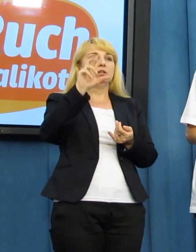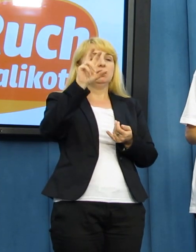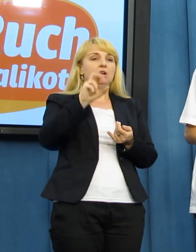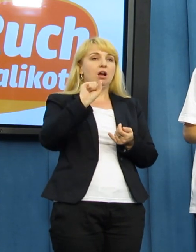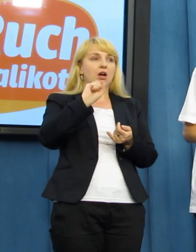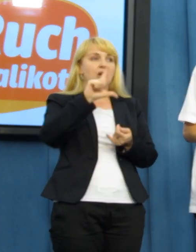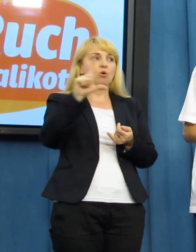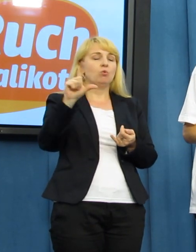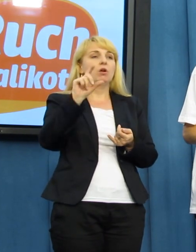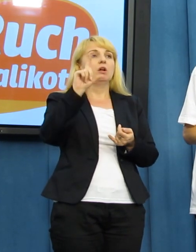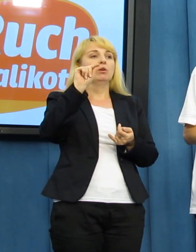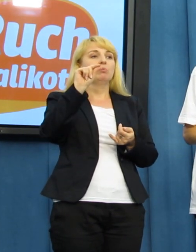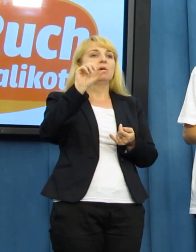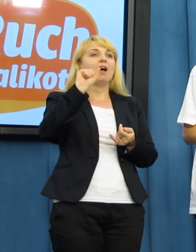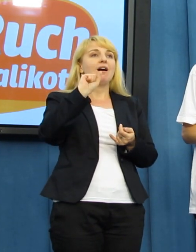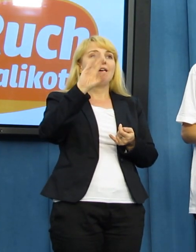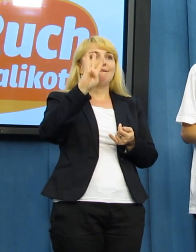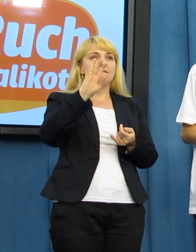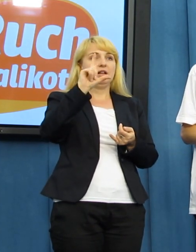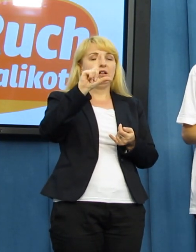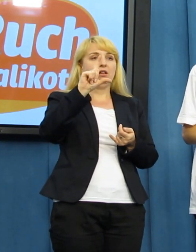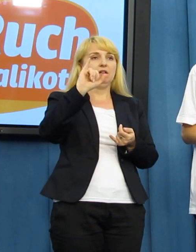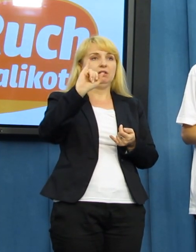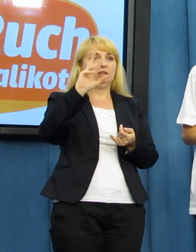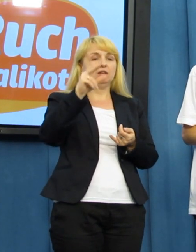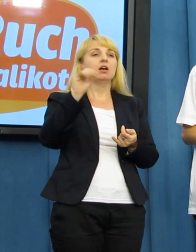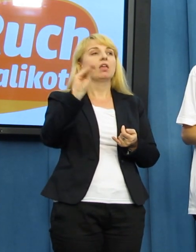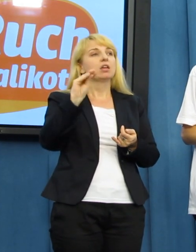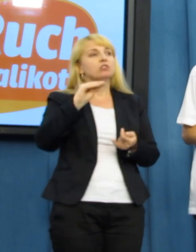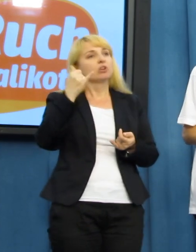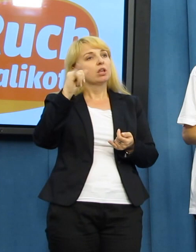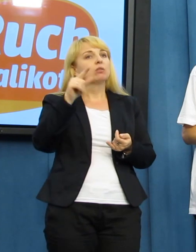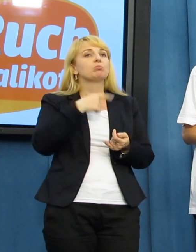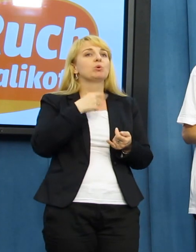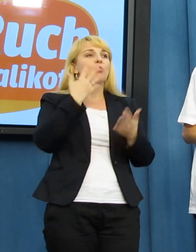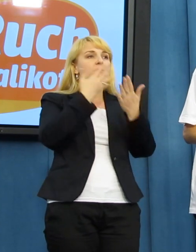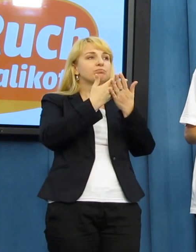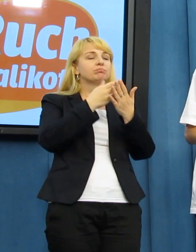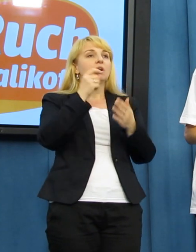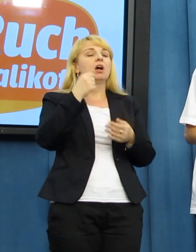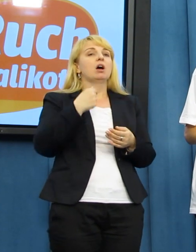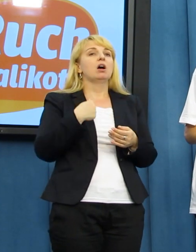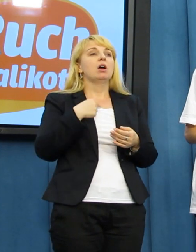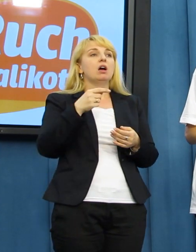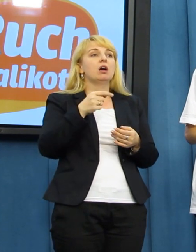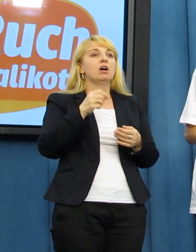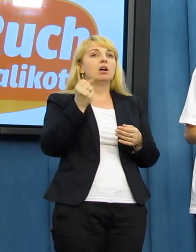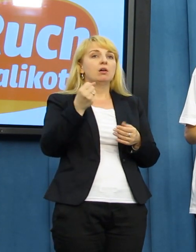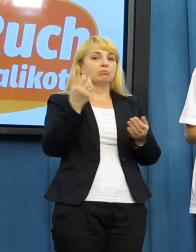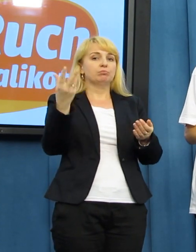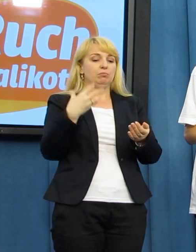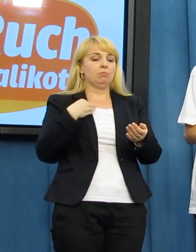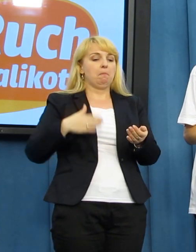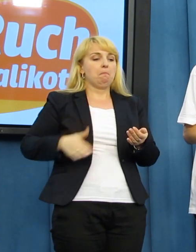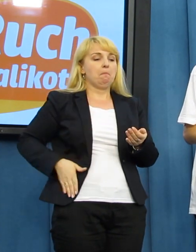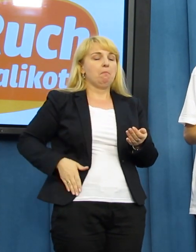śmierci za narkotyki. Mateusz Kijnowski, doktor prawa, nasz aktywista wolnych konopi, który